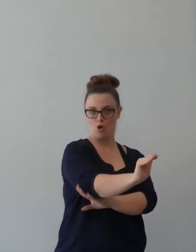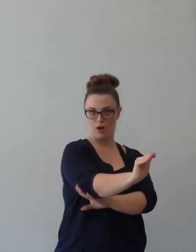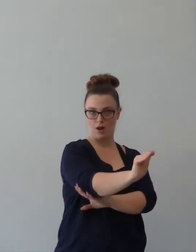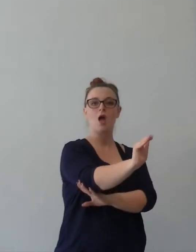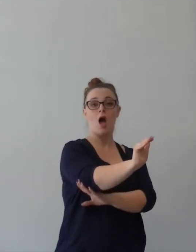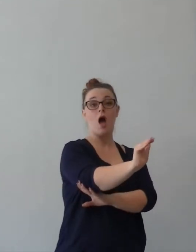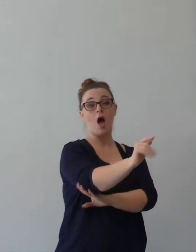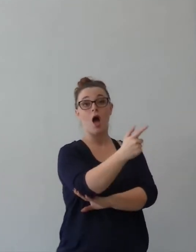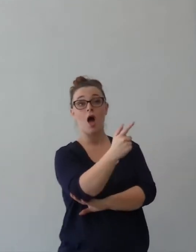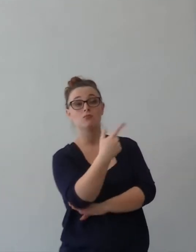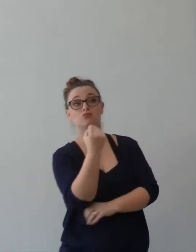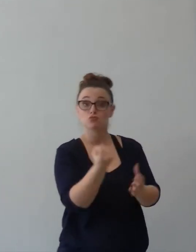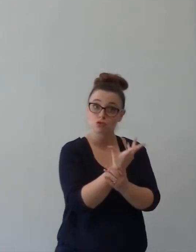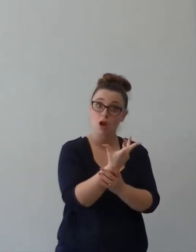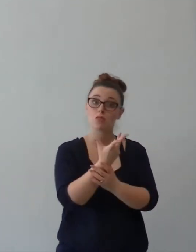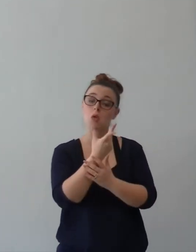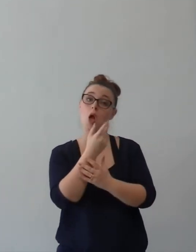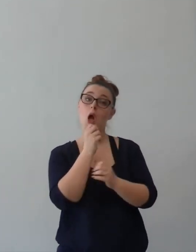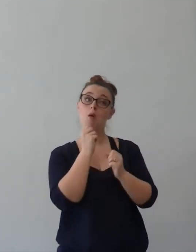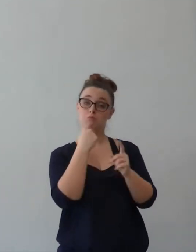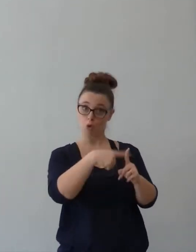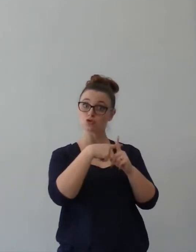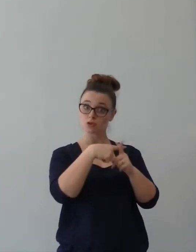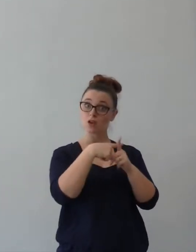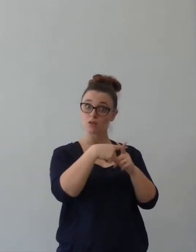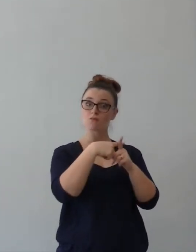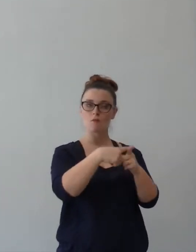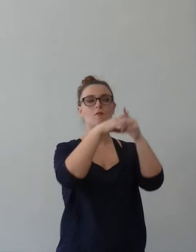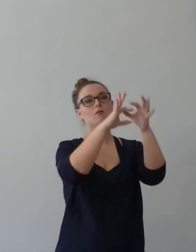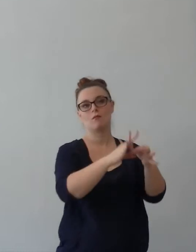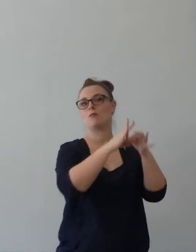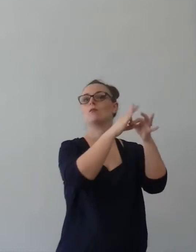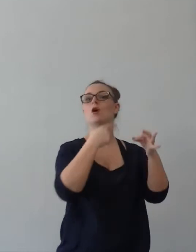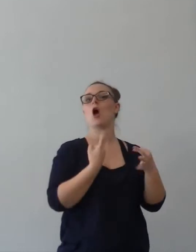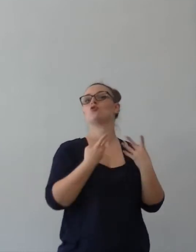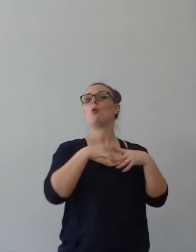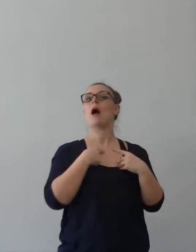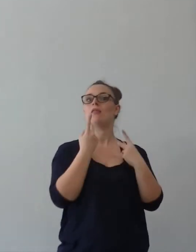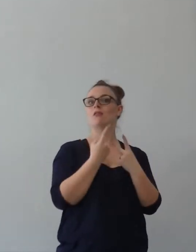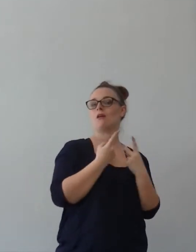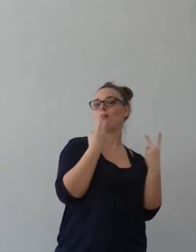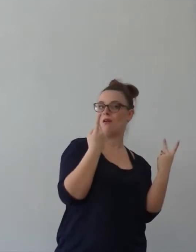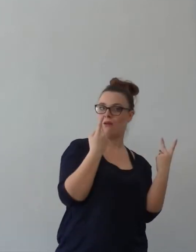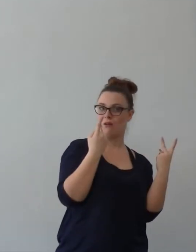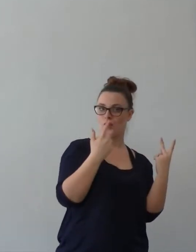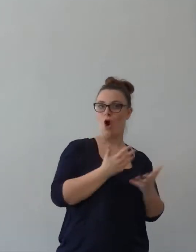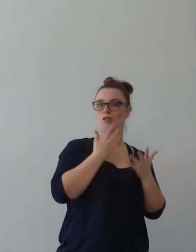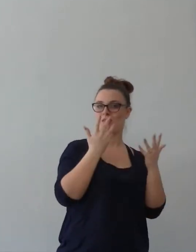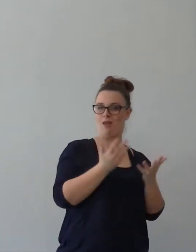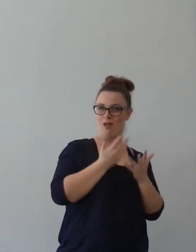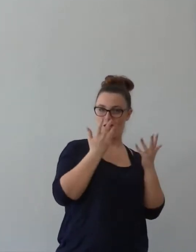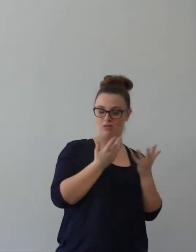Cose belle, cose brutte, come sto vivendo nel mondo, se sono in libertà, se sono in persecuzione.